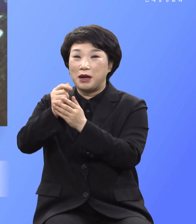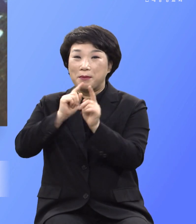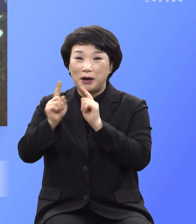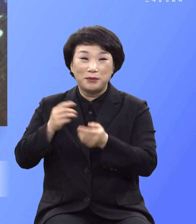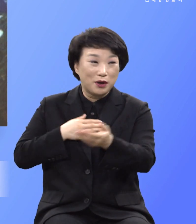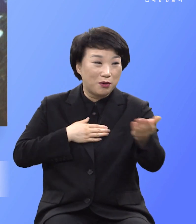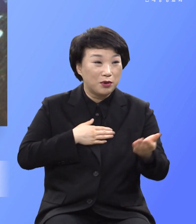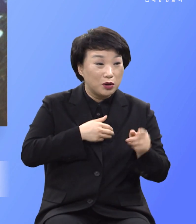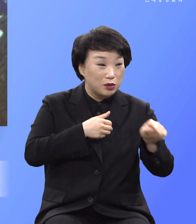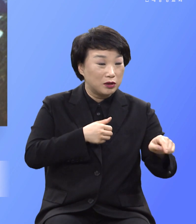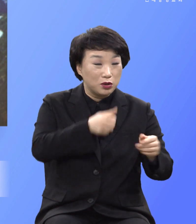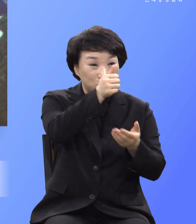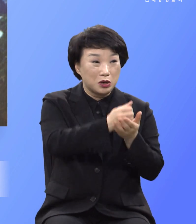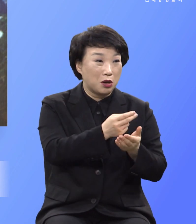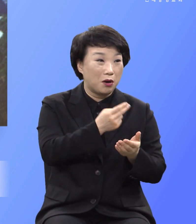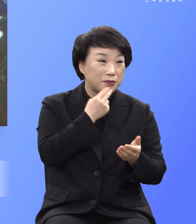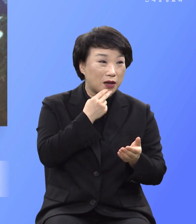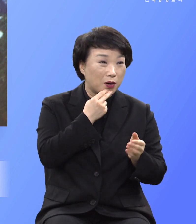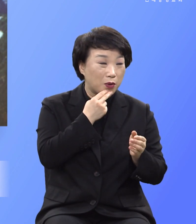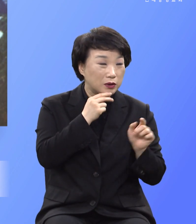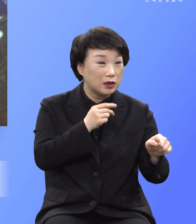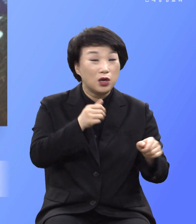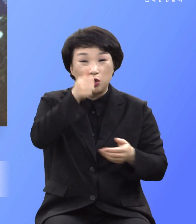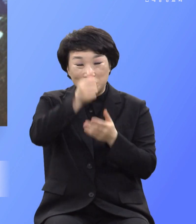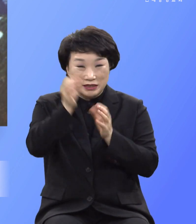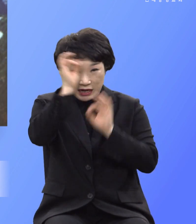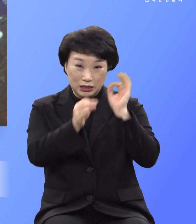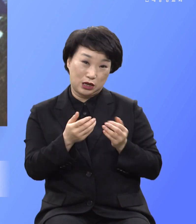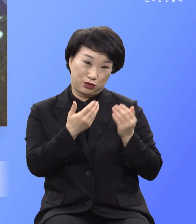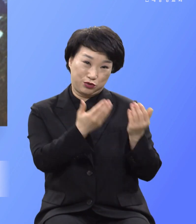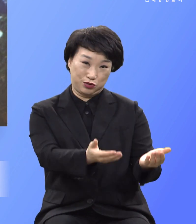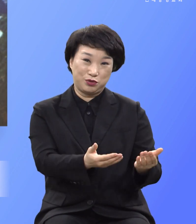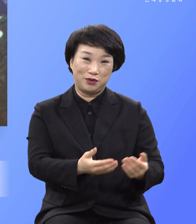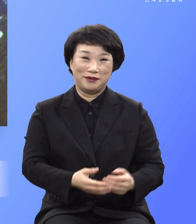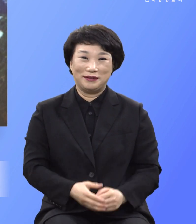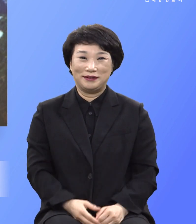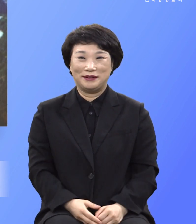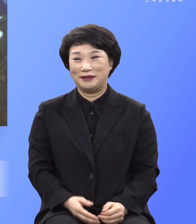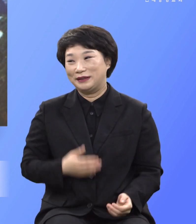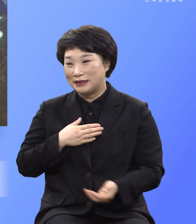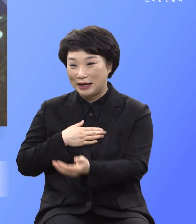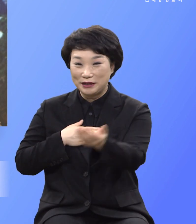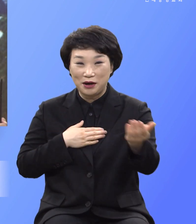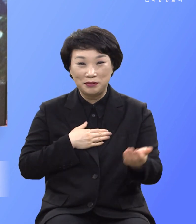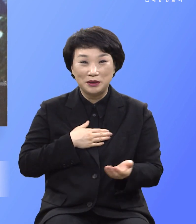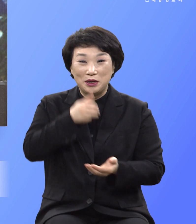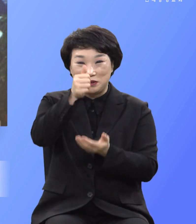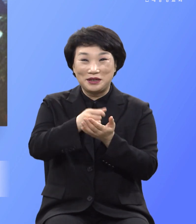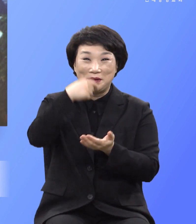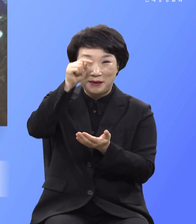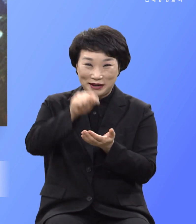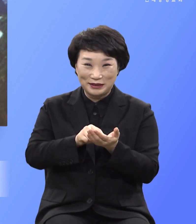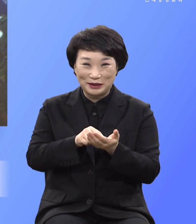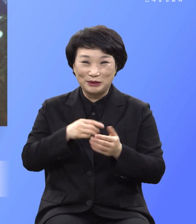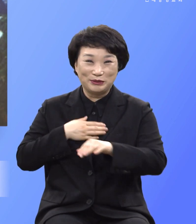없다는 자에게 죄를 찾아주는 것이니 그래서 여러분은 죄를 발견하여 죽게 된 내가